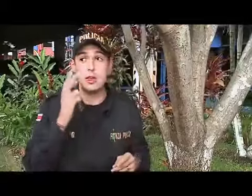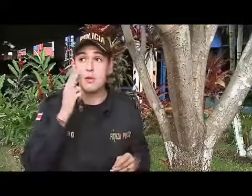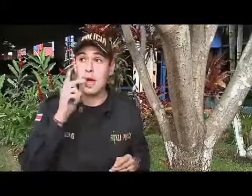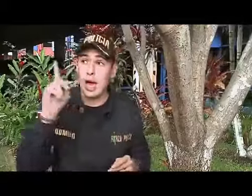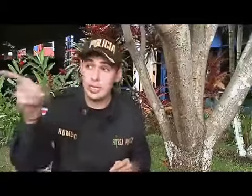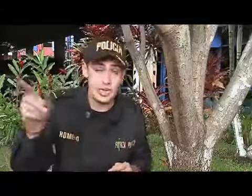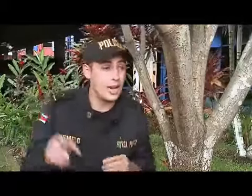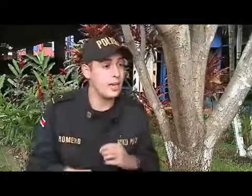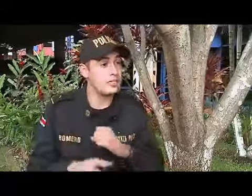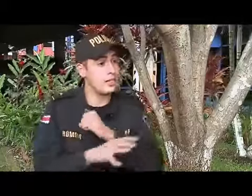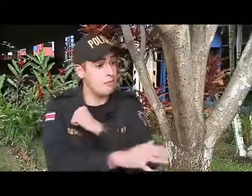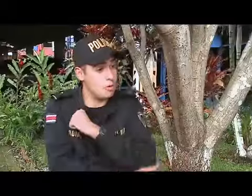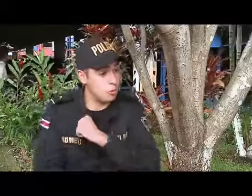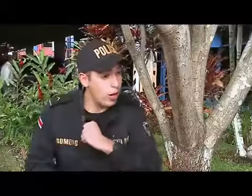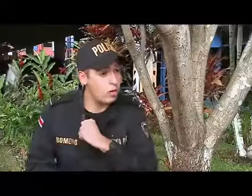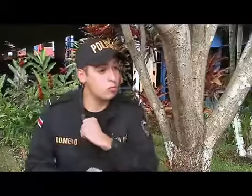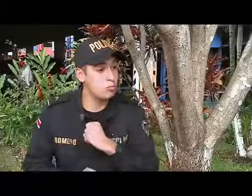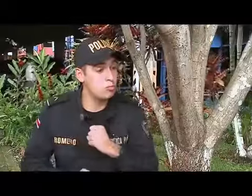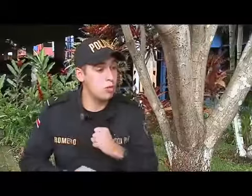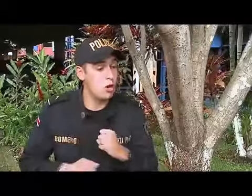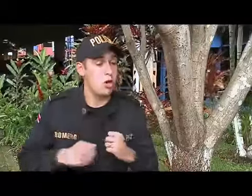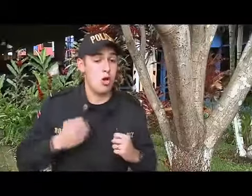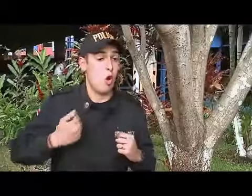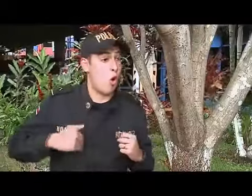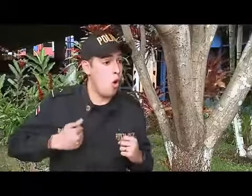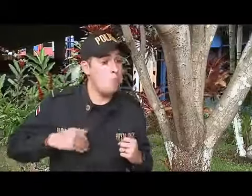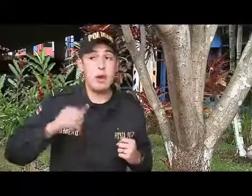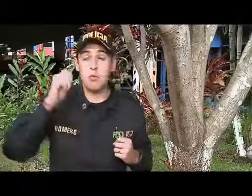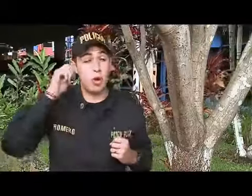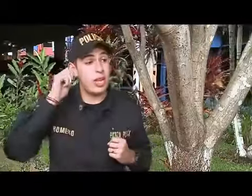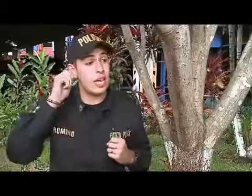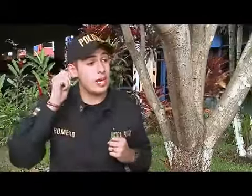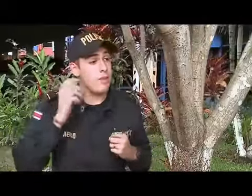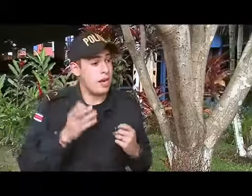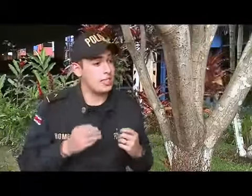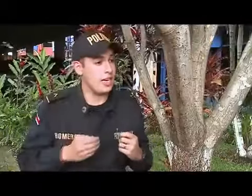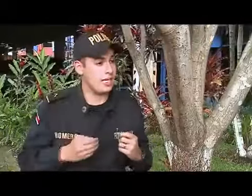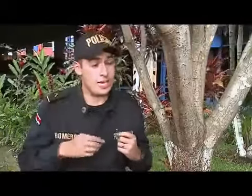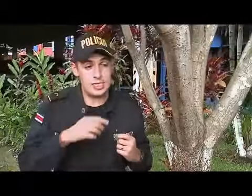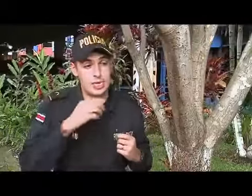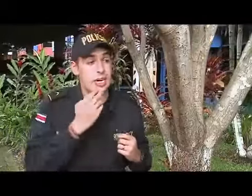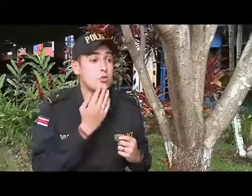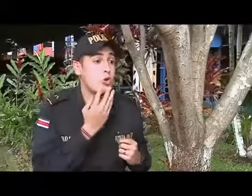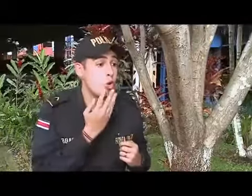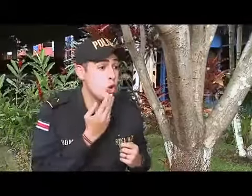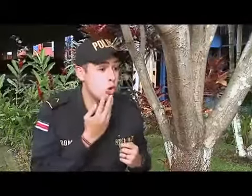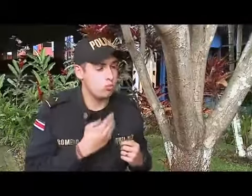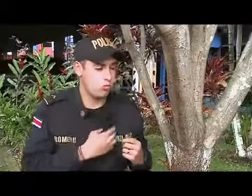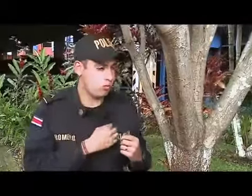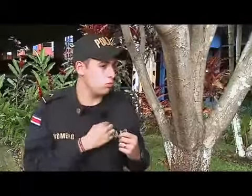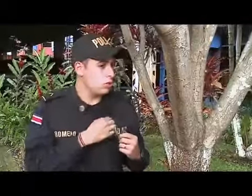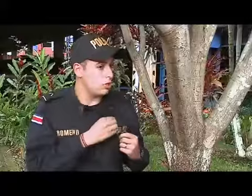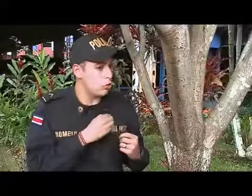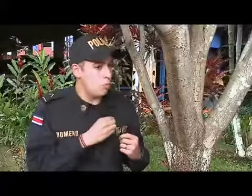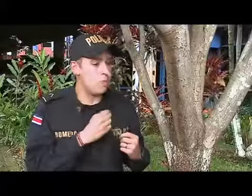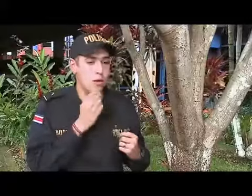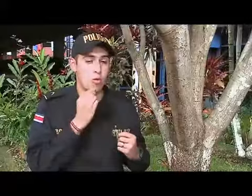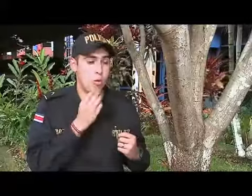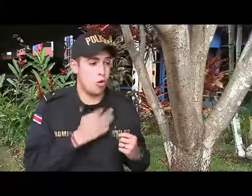allá me robaron, hombre, mujer, ya ya me da las características, color de ropa, color